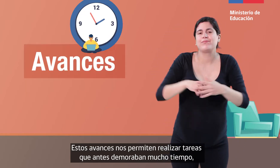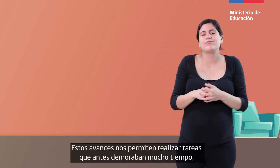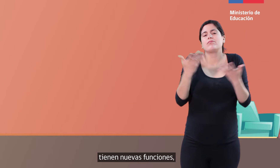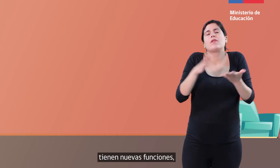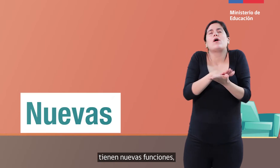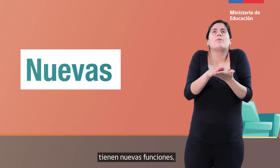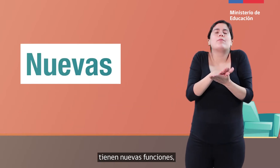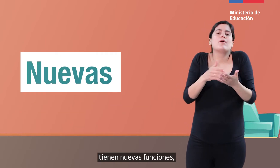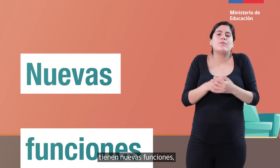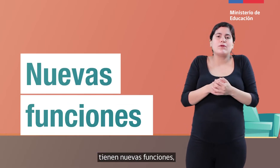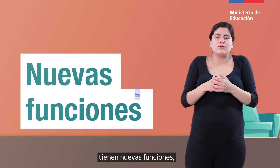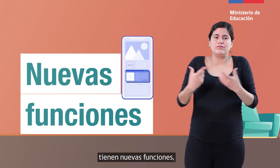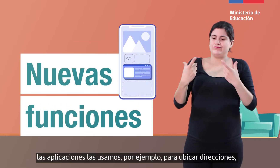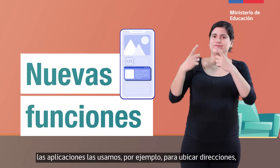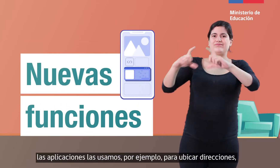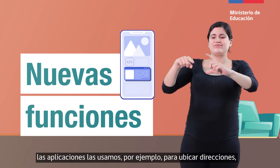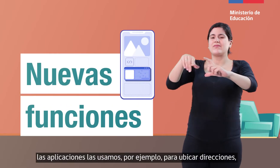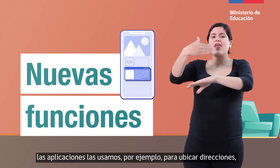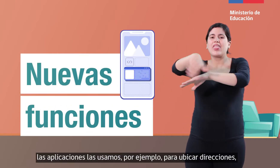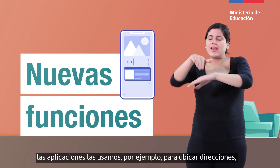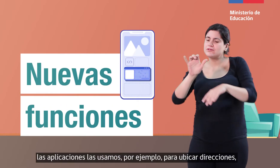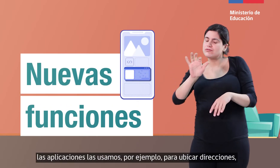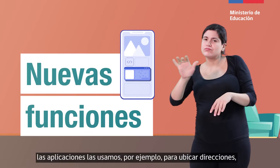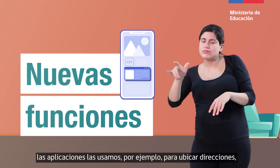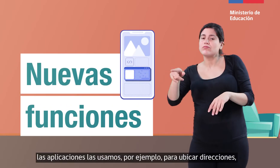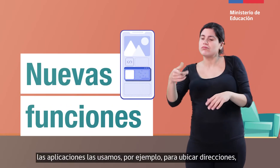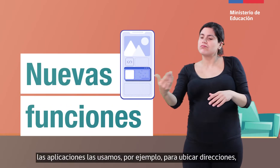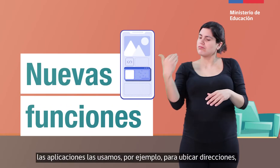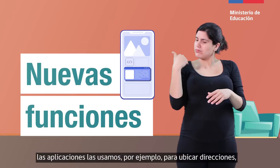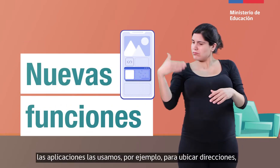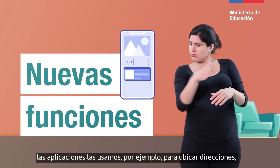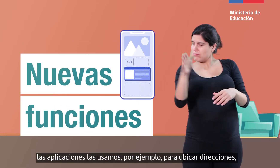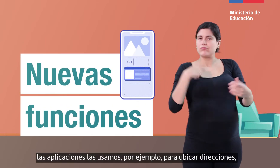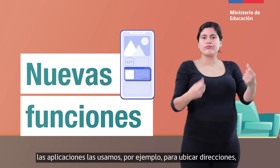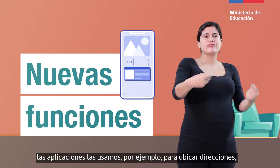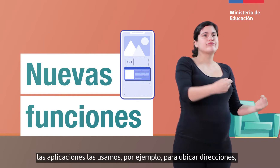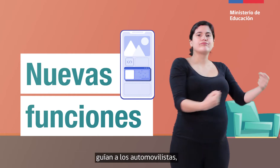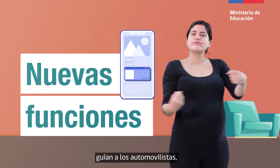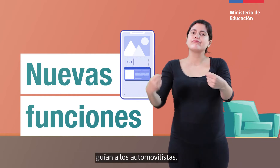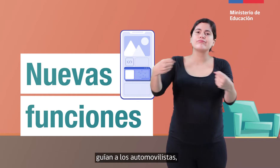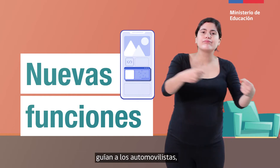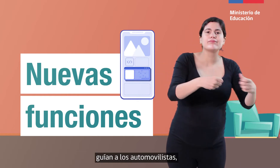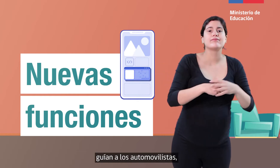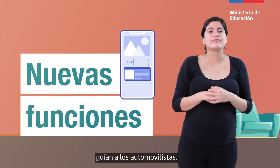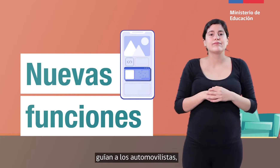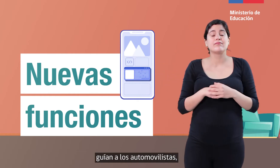Tienen nuevas funciones, las aplicaciones las usamos, por ejemplo, para ubicar direcciones, guían a los automovilistas,